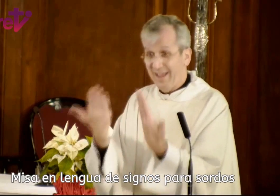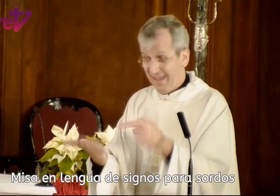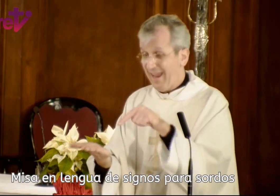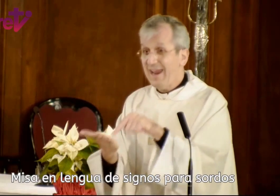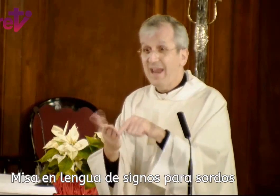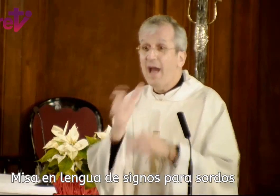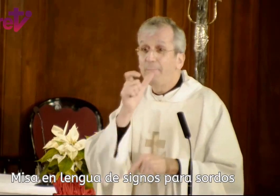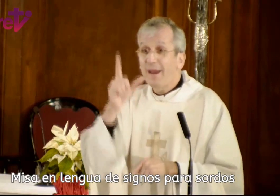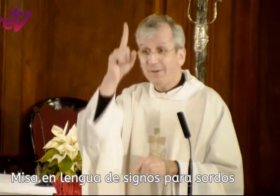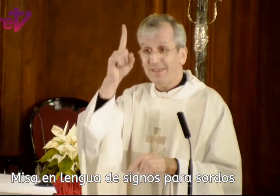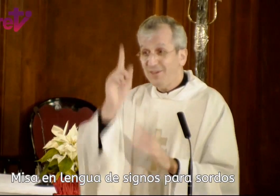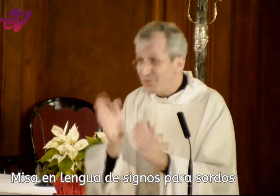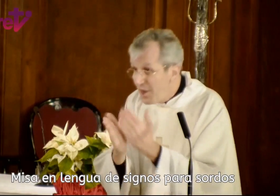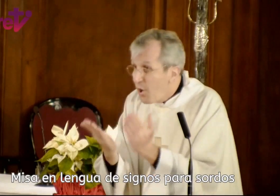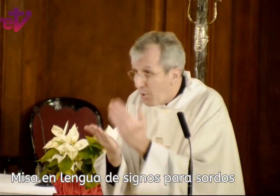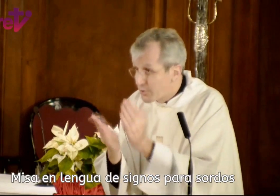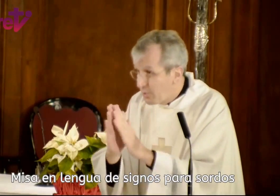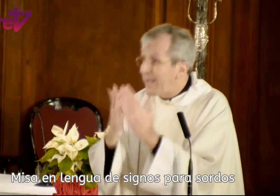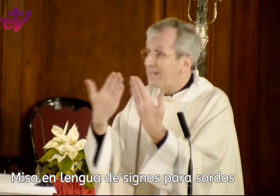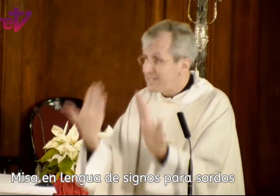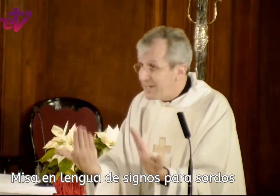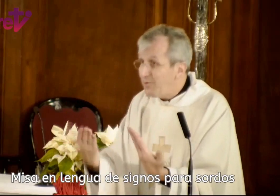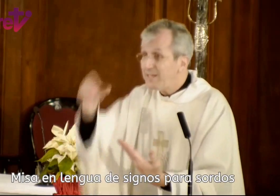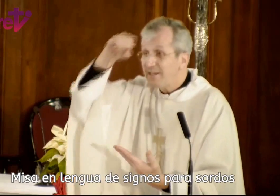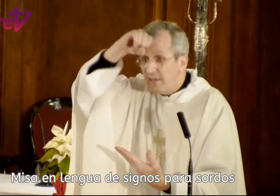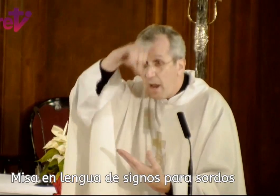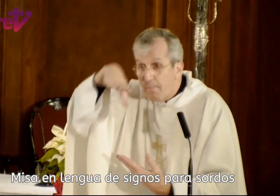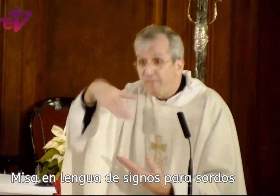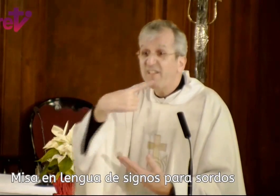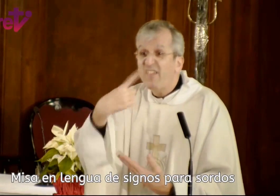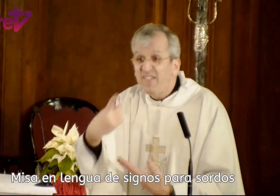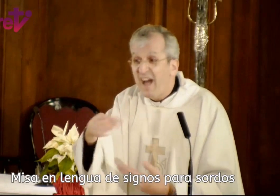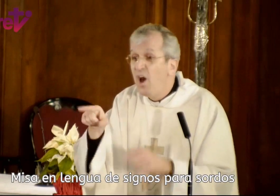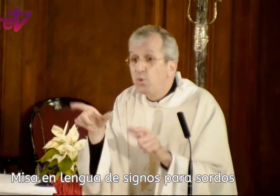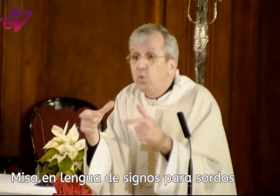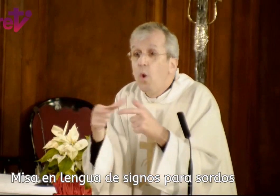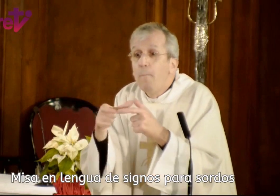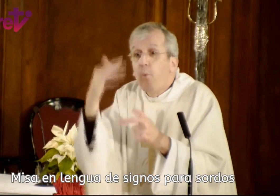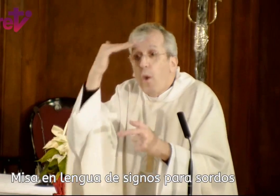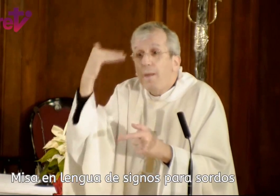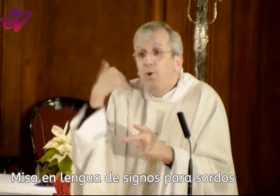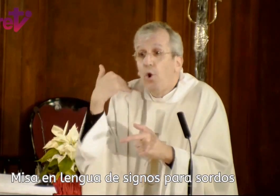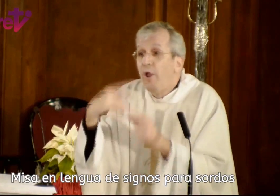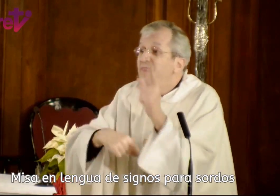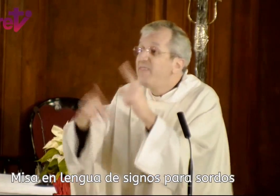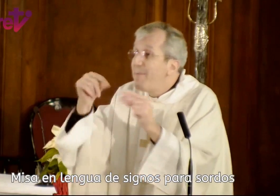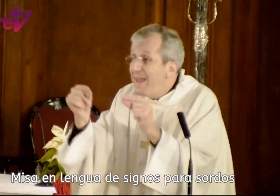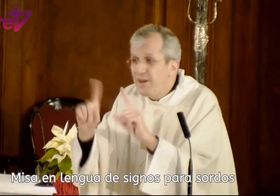en la palabra de Dios, consultan las escrituras, y dicen, el profeta decía, tú, pueblo de Belén,